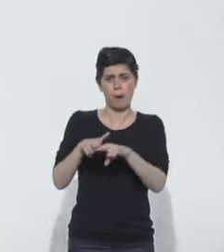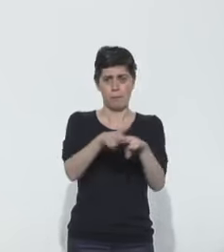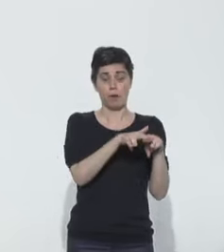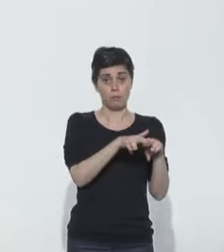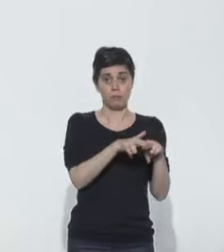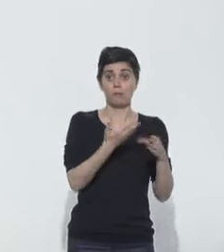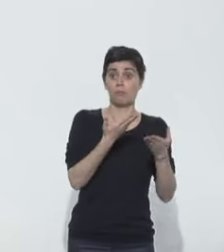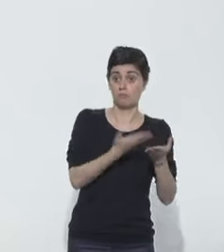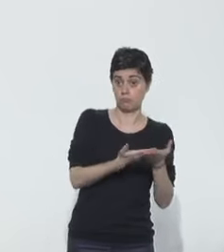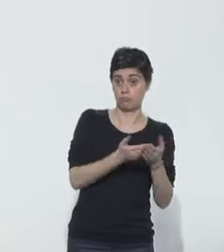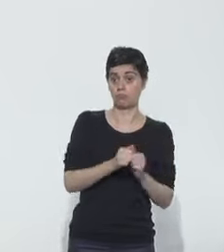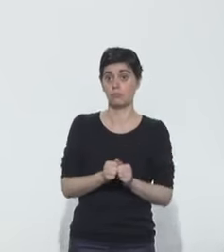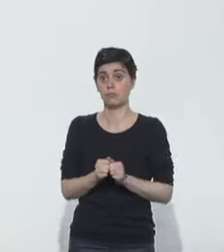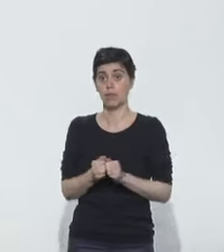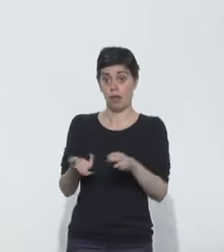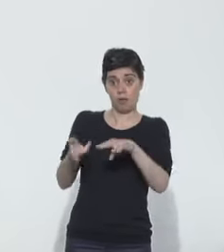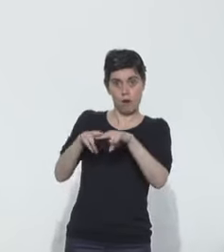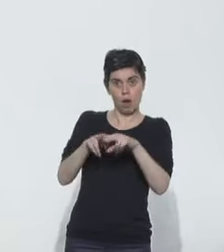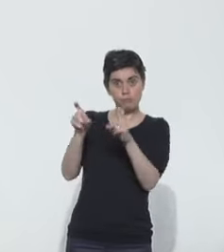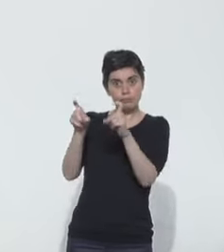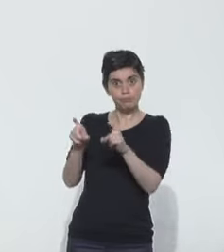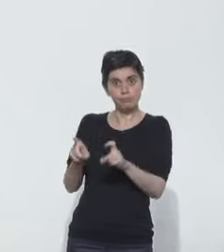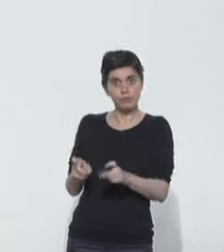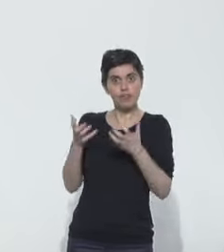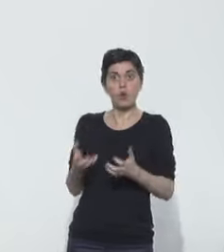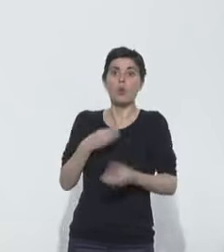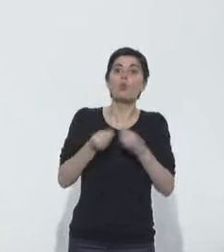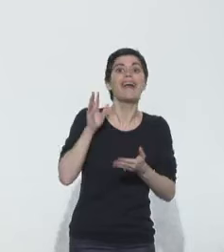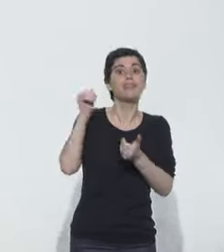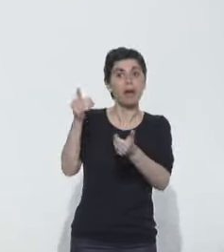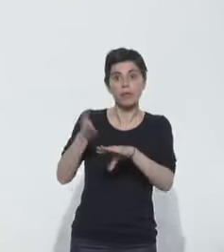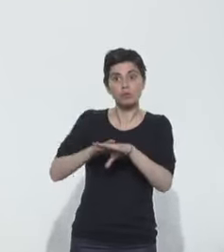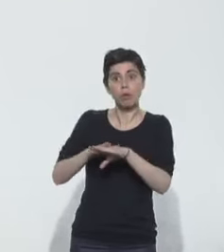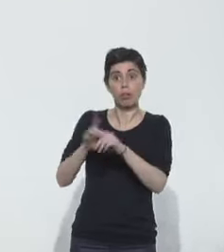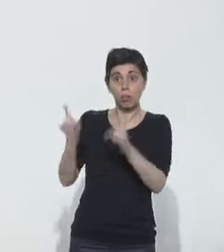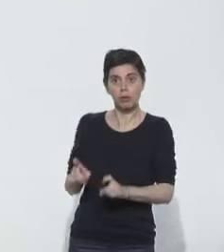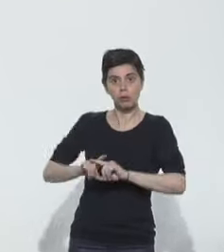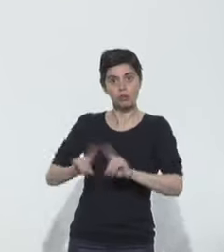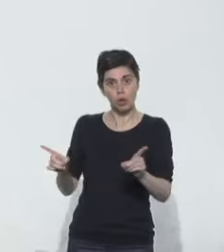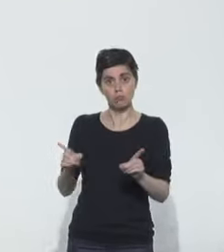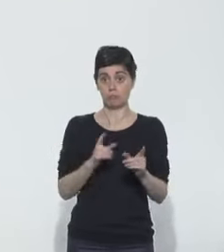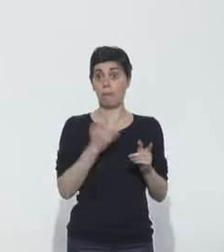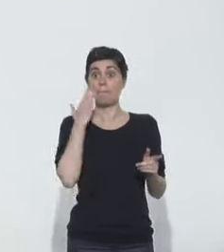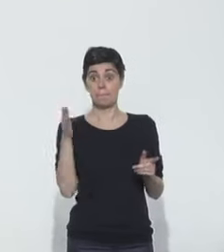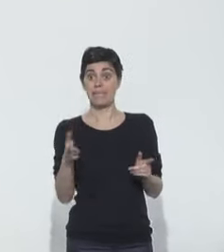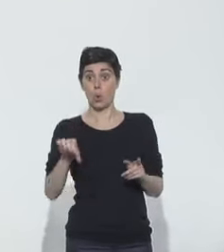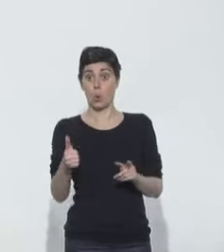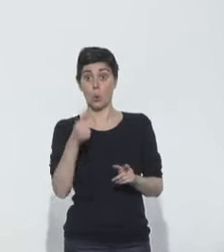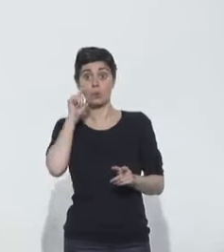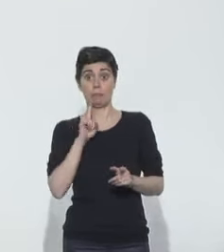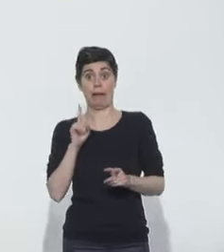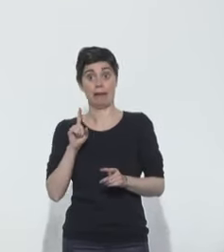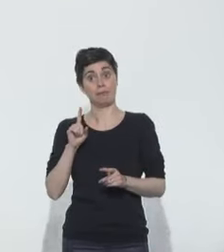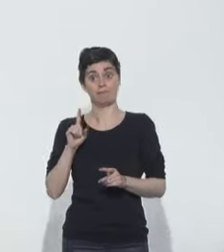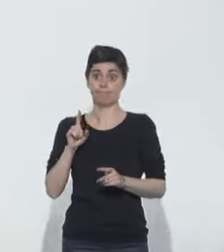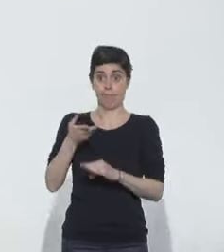en nombre de personnes contaminées et de décès n'est pas là ou n'est pas celle qu'on espérait. Avez-vous prévu un plan B au cas où pour le 11 mai si le